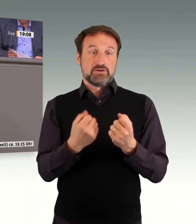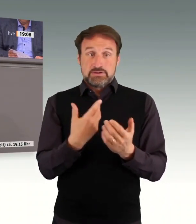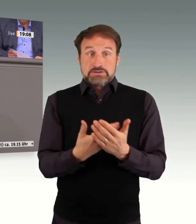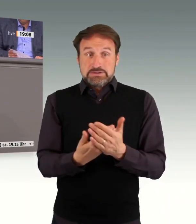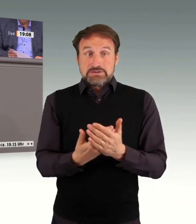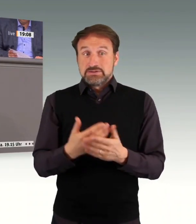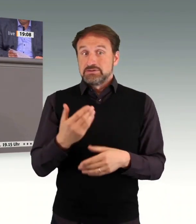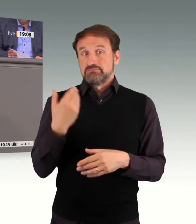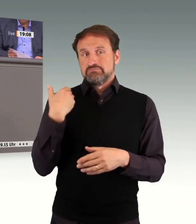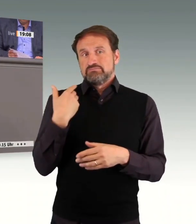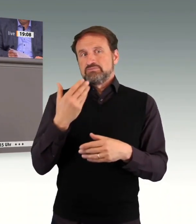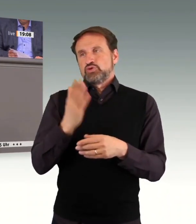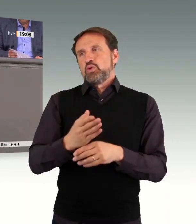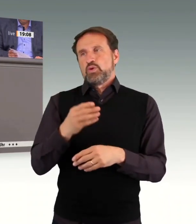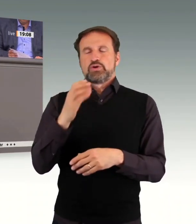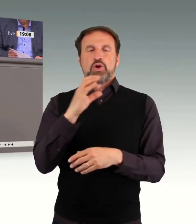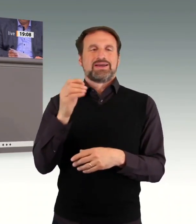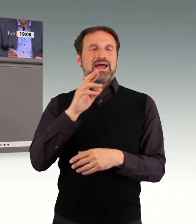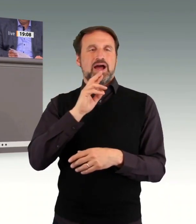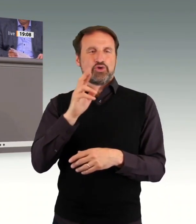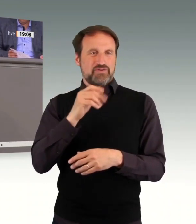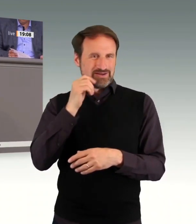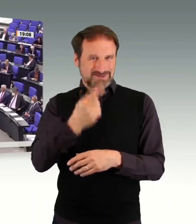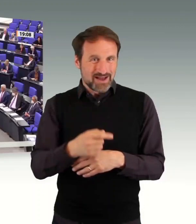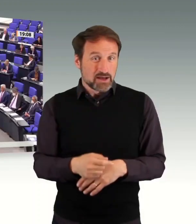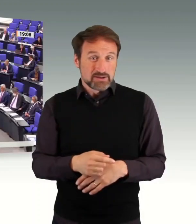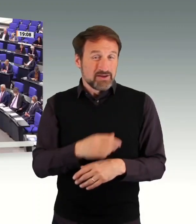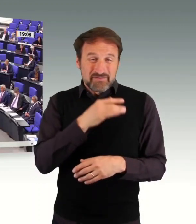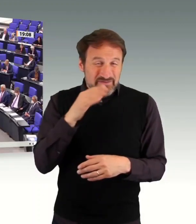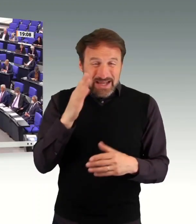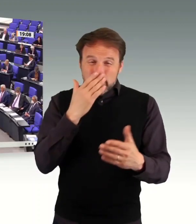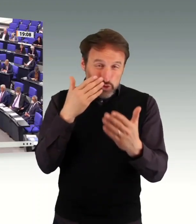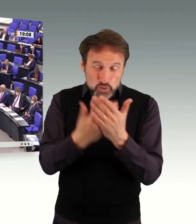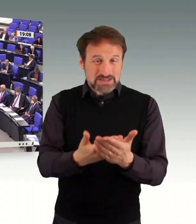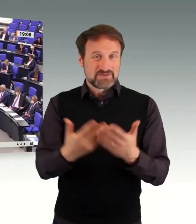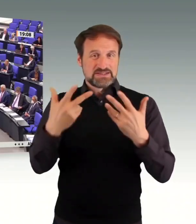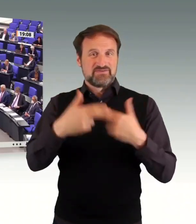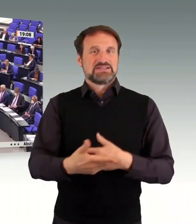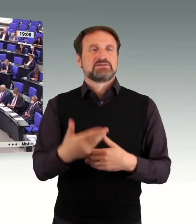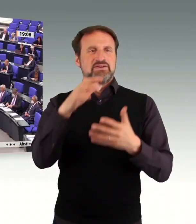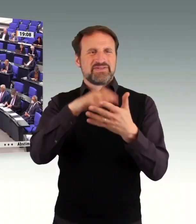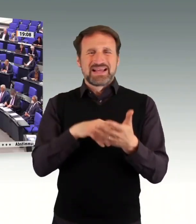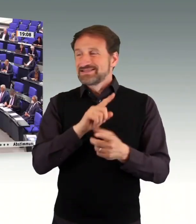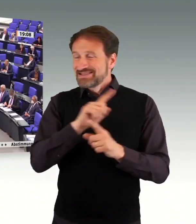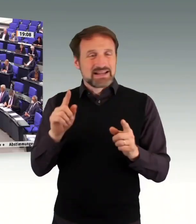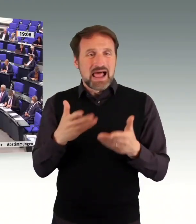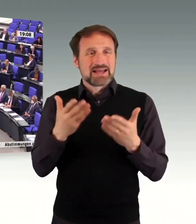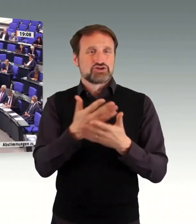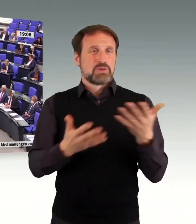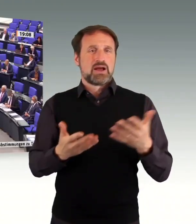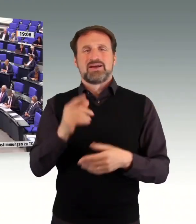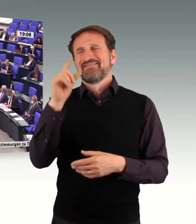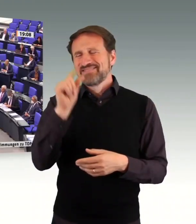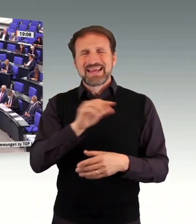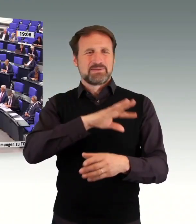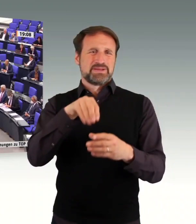Ampelkoalition und insbesondere liebe Grüne und liebe FDP, wir haben in der letzten Wahlperiode etwas gemeinsam auf den Weg gebracht. Einiges davon steht in unserem Antrag. Haben Sie den Mut,